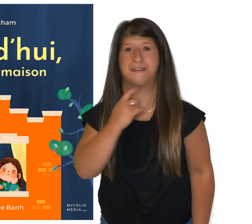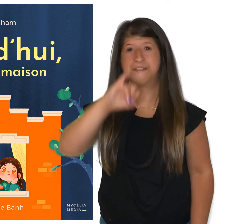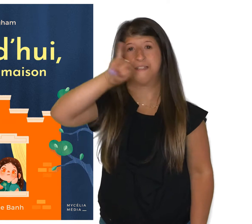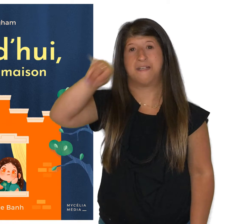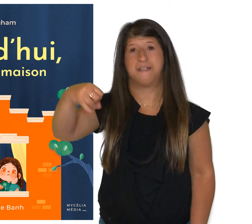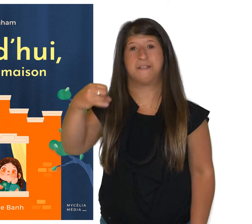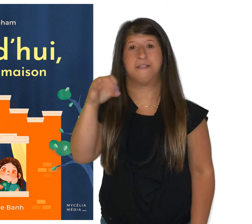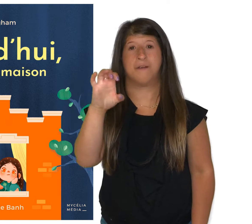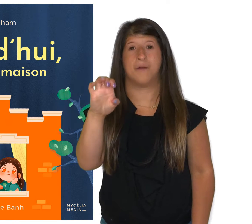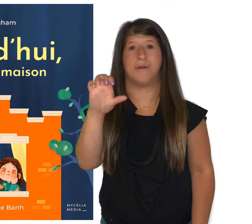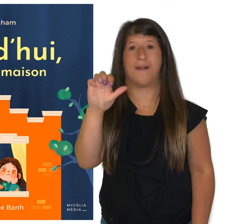par Jani,